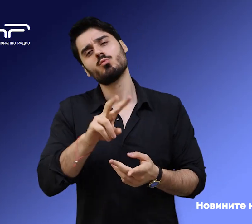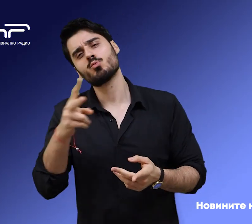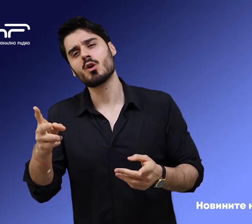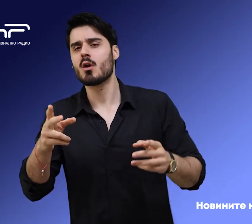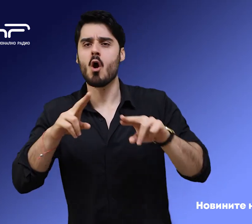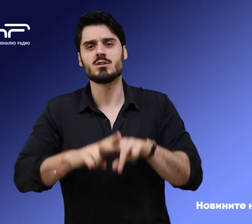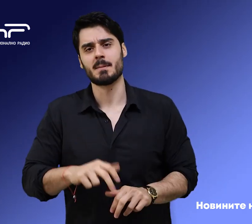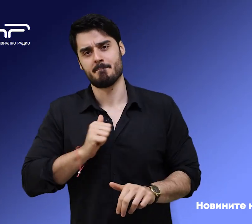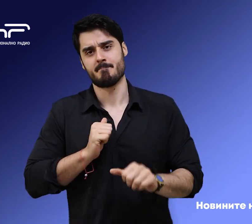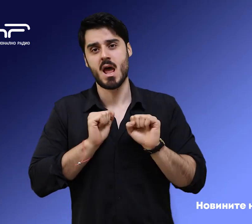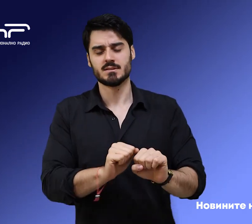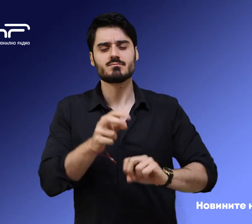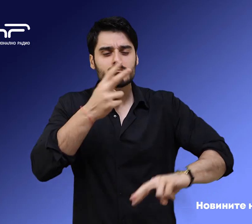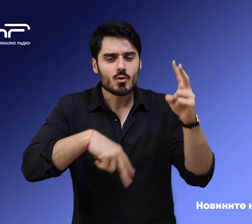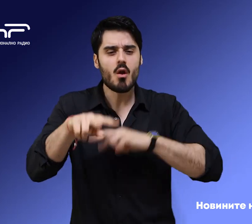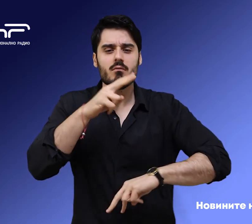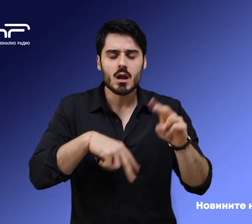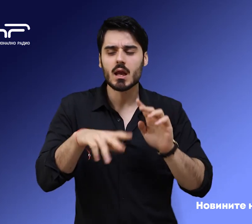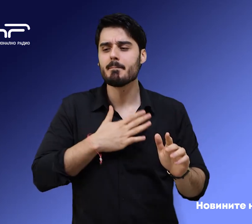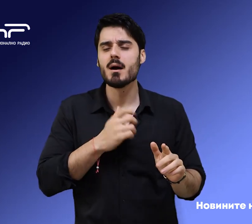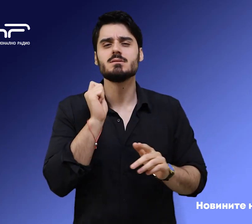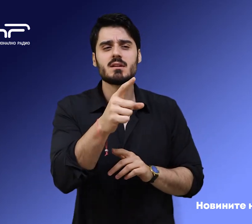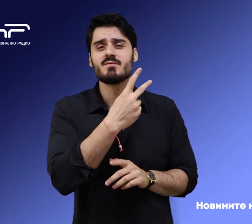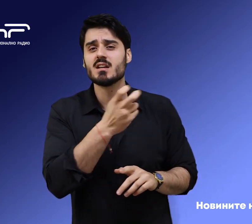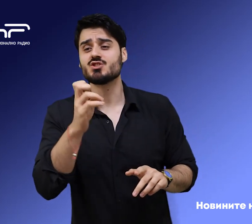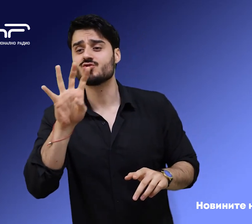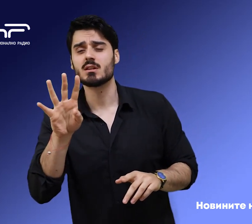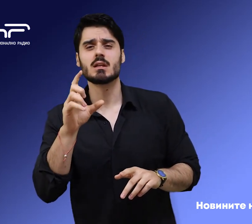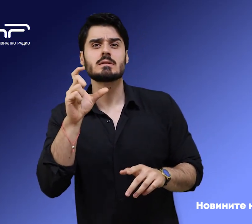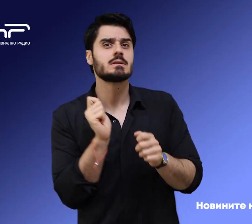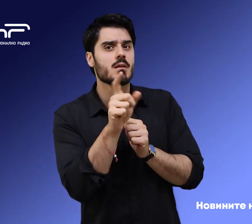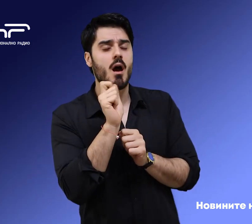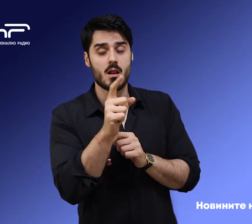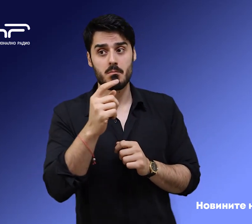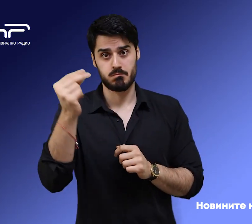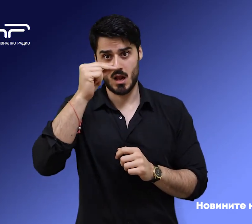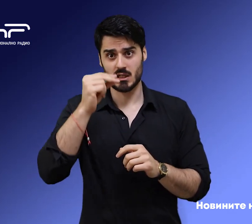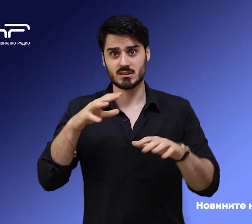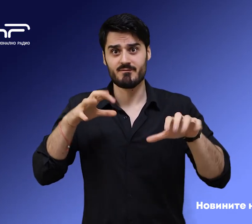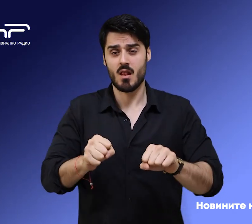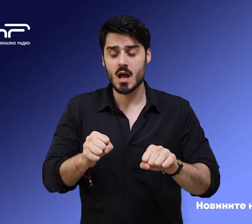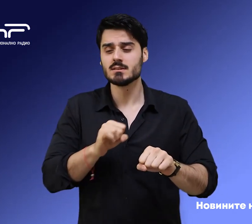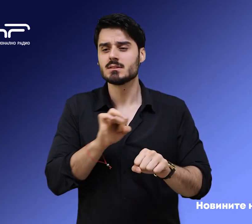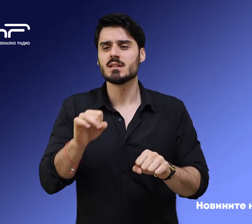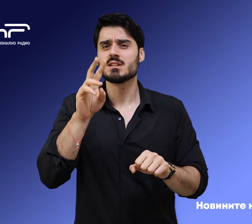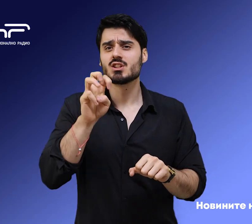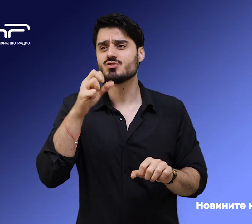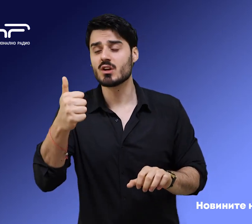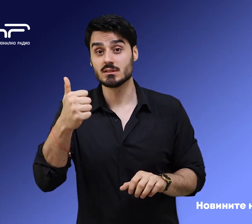Проверките се водят по 204 сигнала, получени от българските власти, 36 поданни от частни лица,